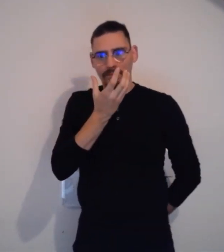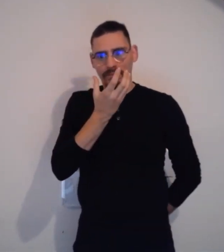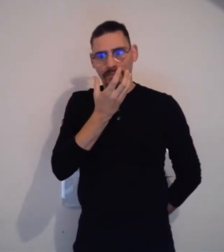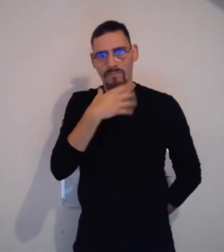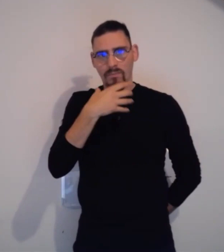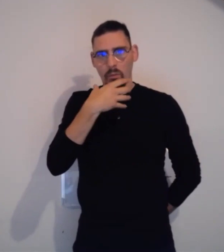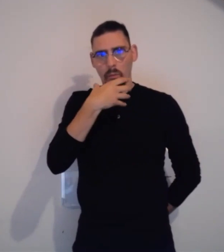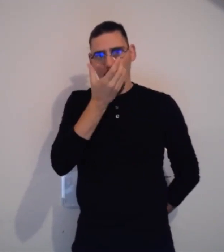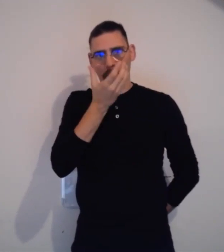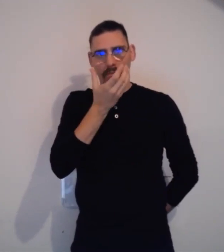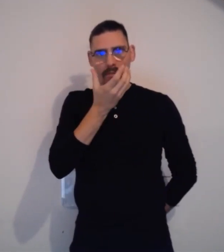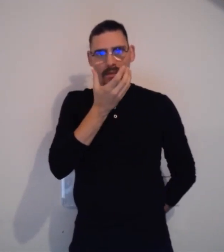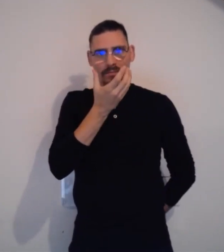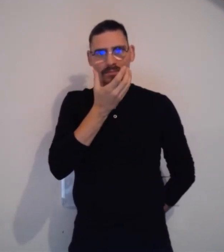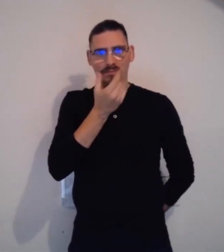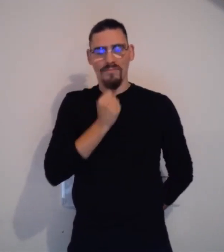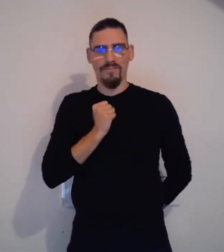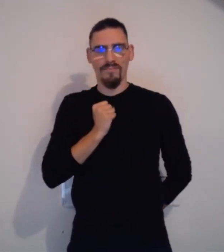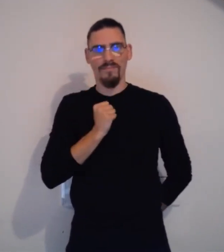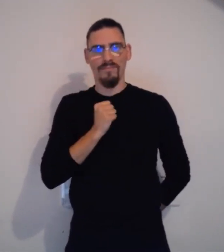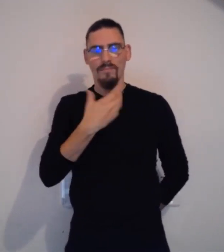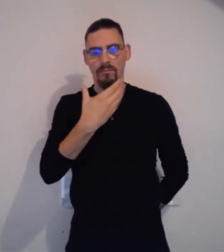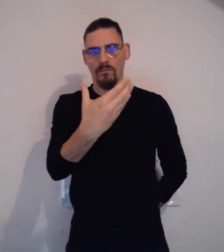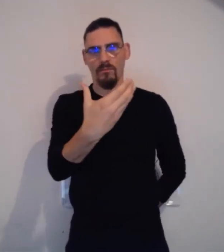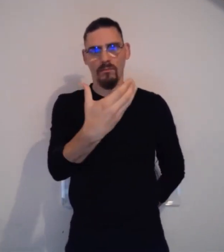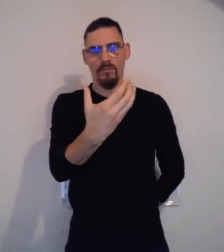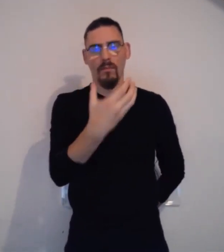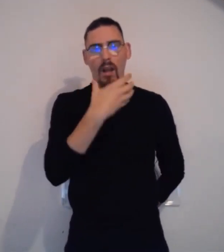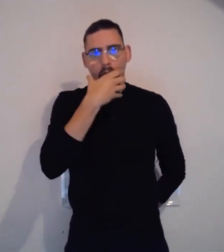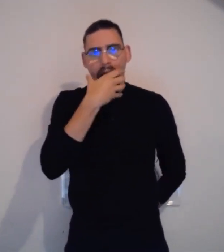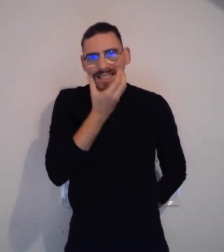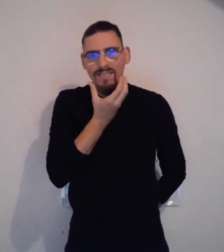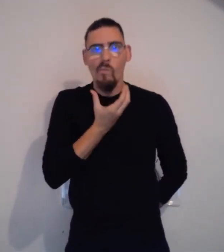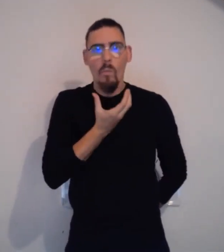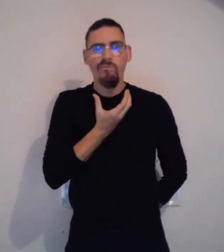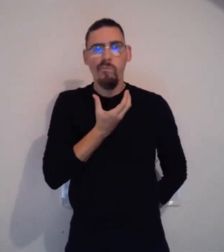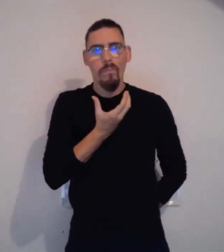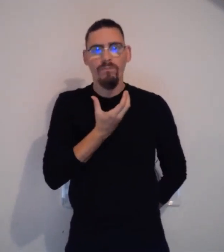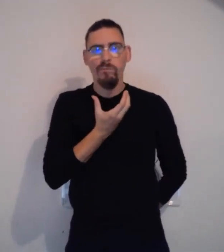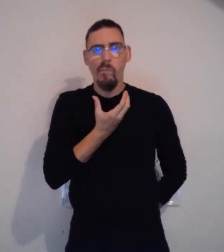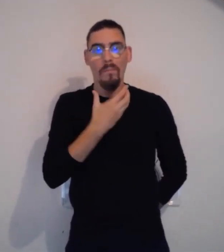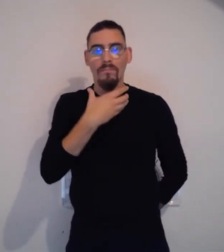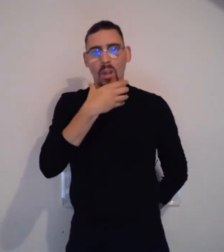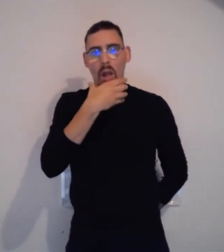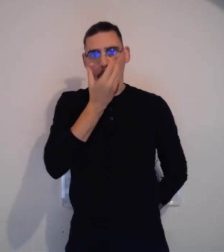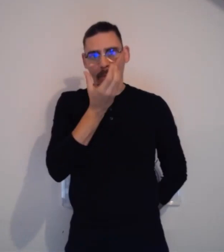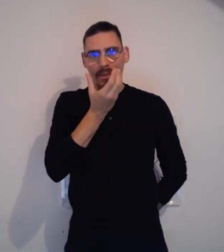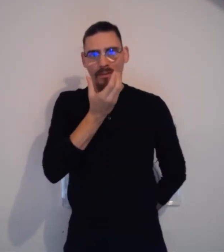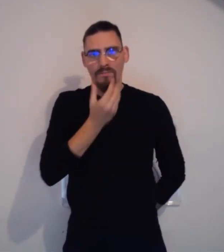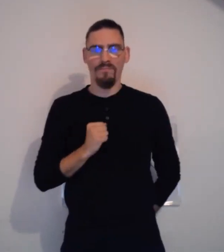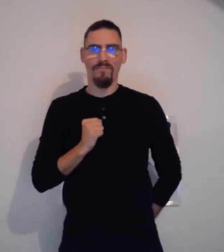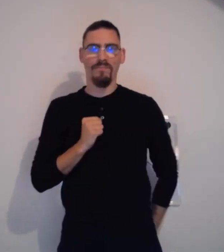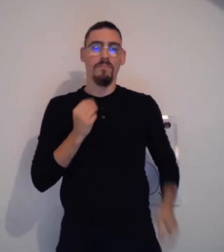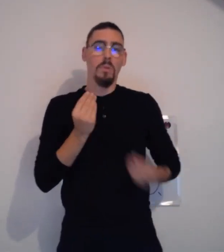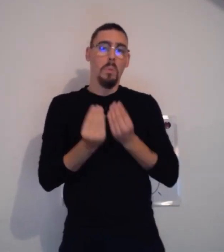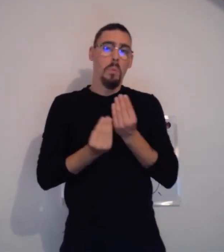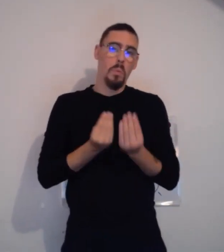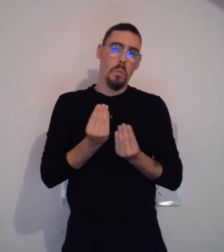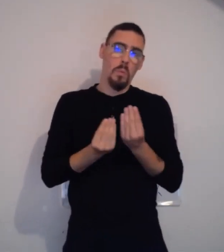faire comme ça aussi. C'est comme le signe de manger la pomme. Vous voyez ? On tient la pomme dans sa main virtuellement. On le met devant